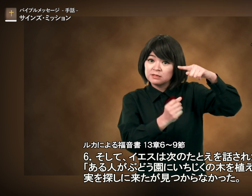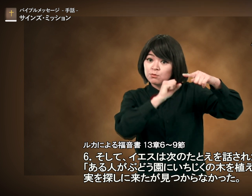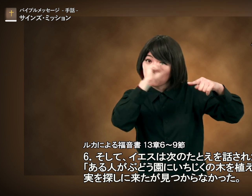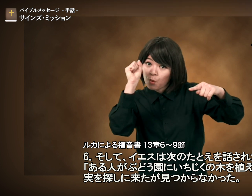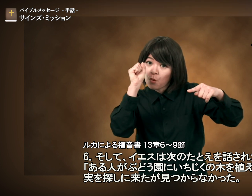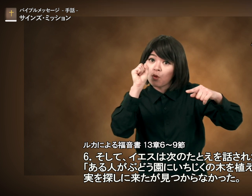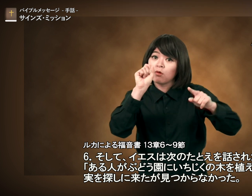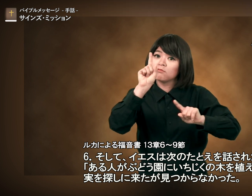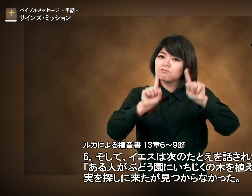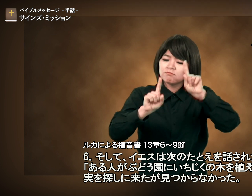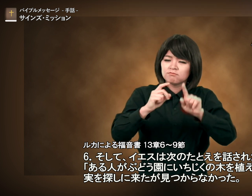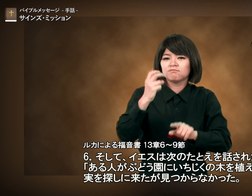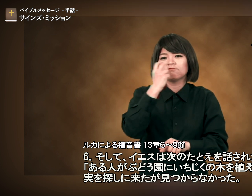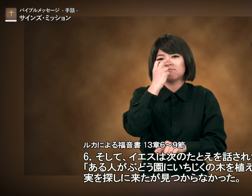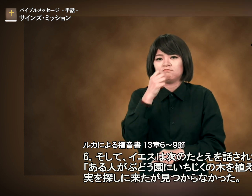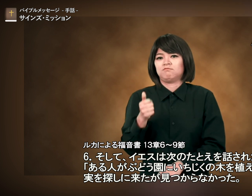実を探しに来たが